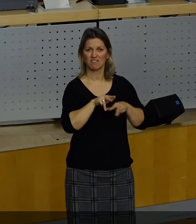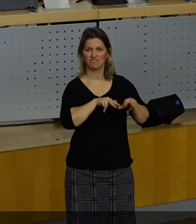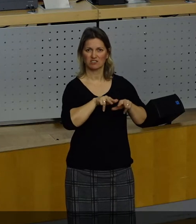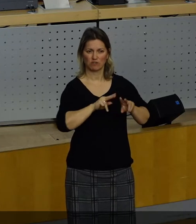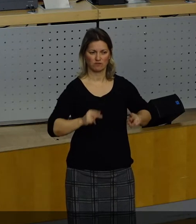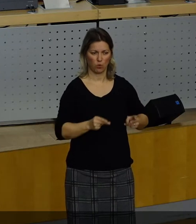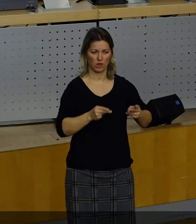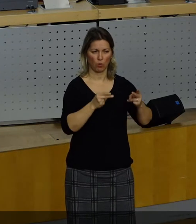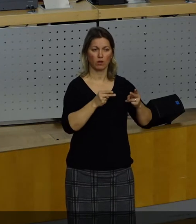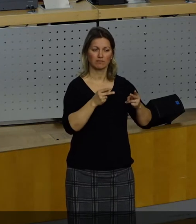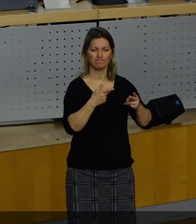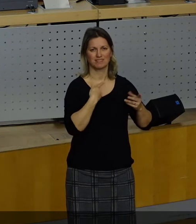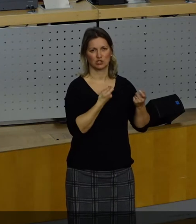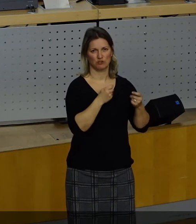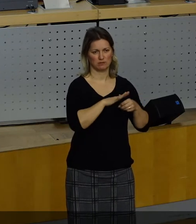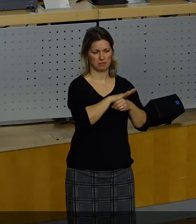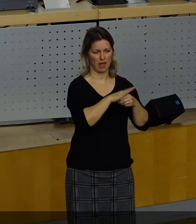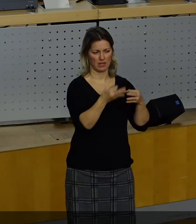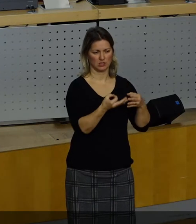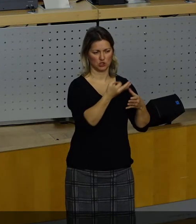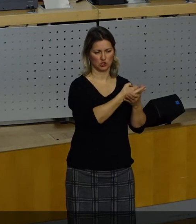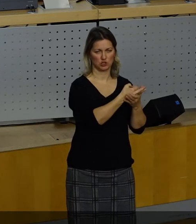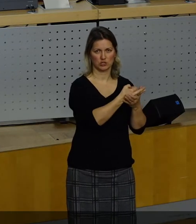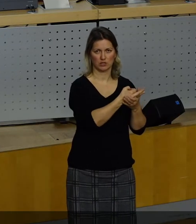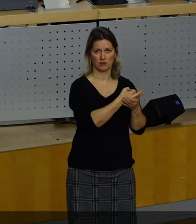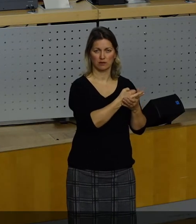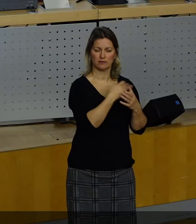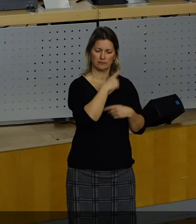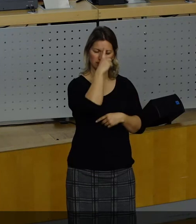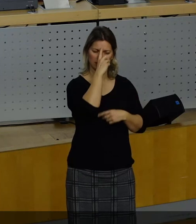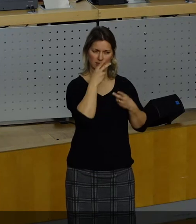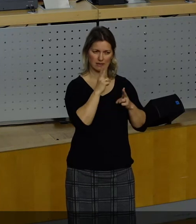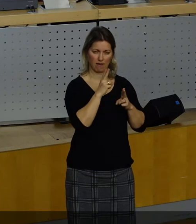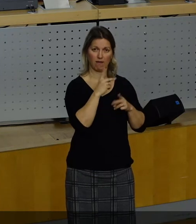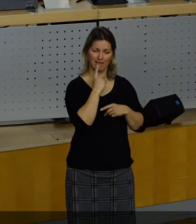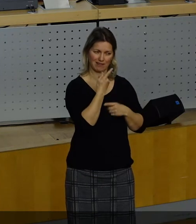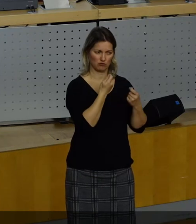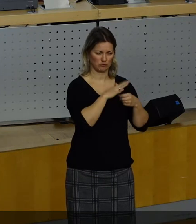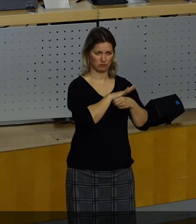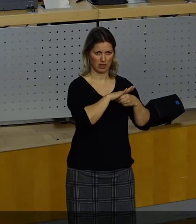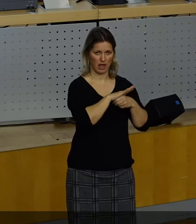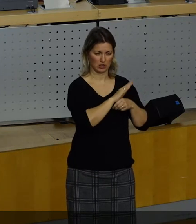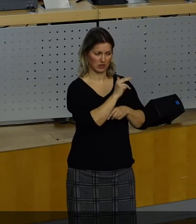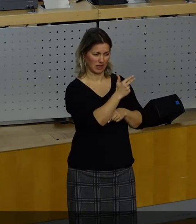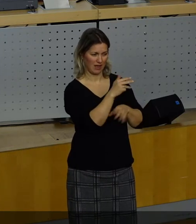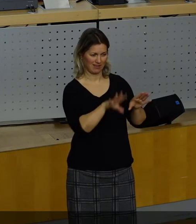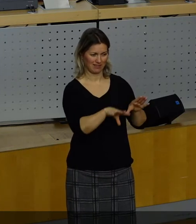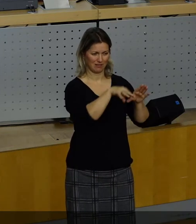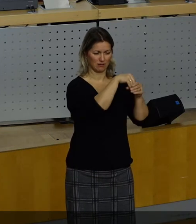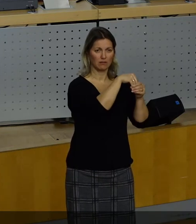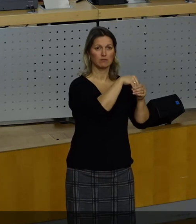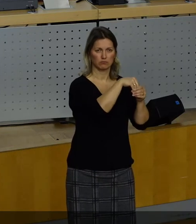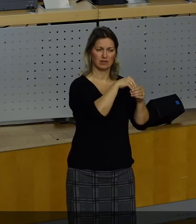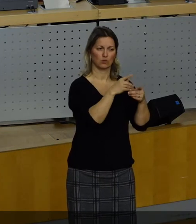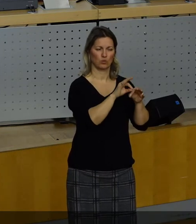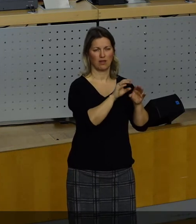in einen Geschäftsbereich zuzuordnen. Wir sind überzeugt, dass die künftige Einbindung in den Geschäftsbereich 3 die Rahmenbedingungen für